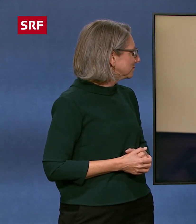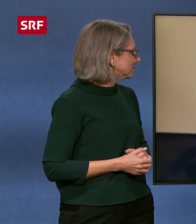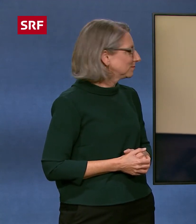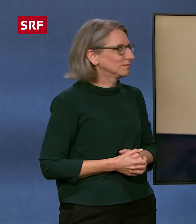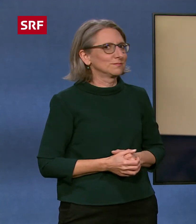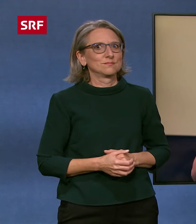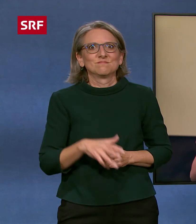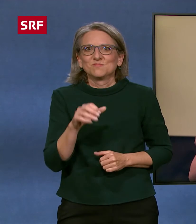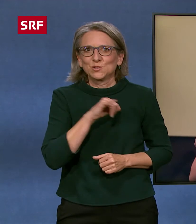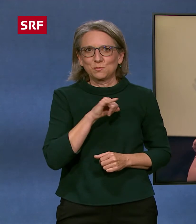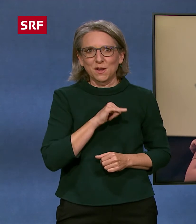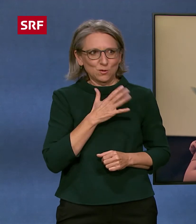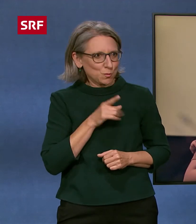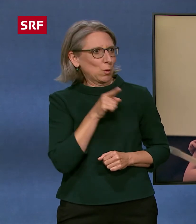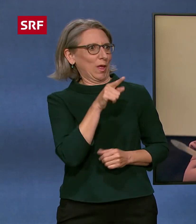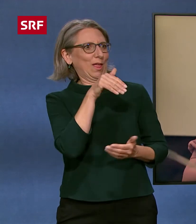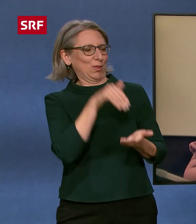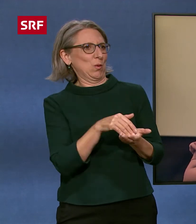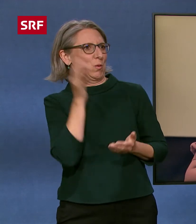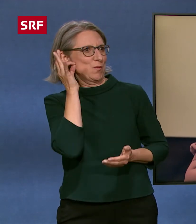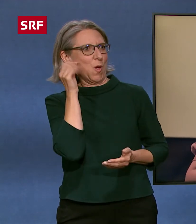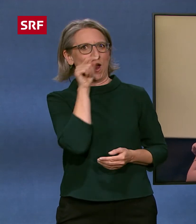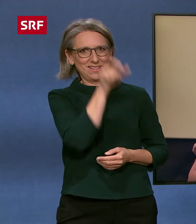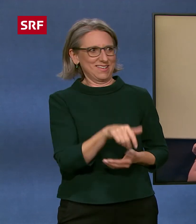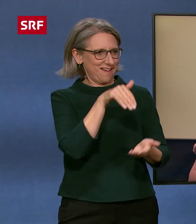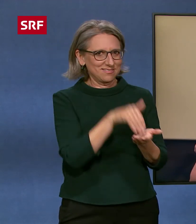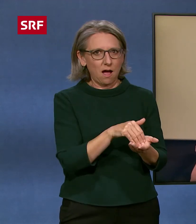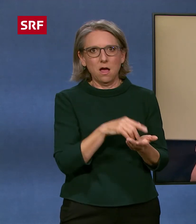Spannend. Zum Glück gibt es dich Florentina, was sonst nie drauf kommt, um die auch mal so zu spüren.